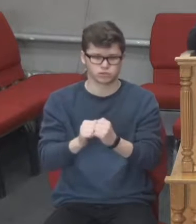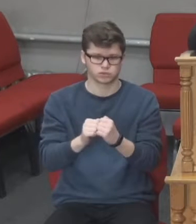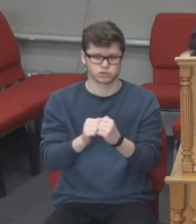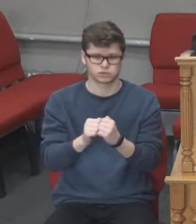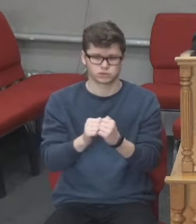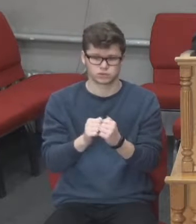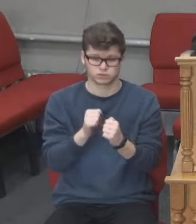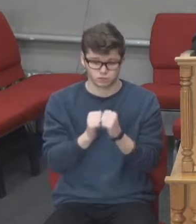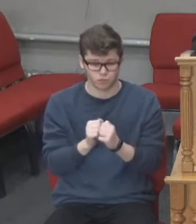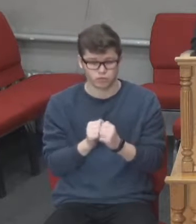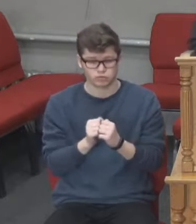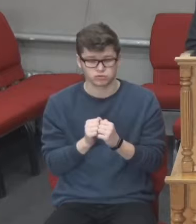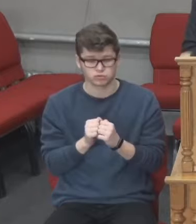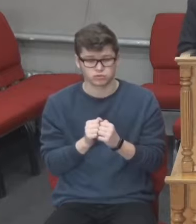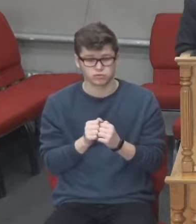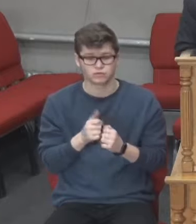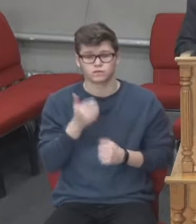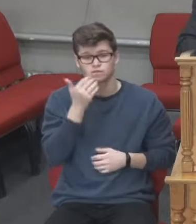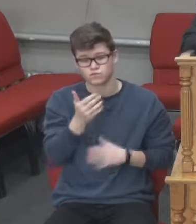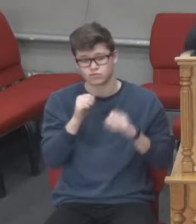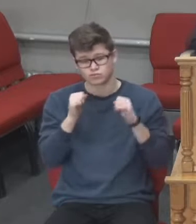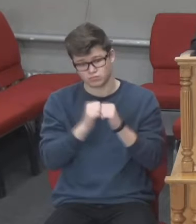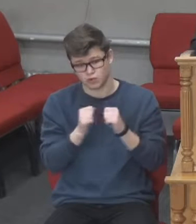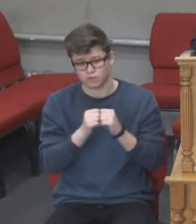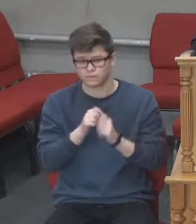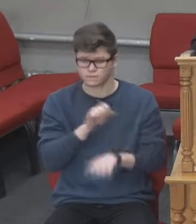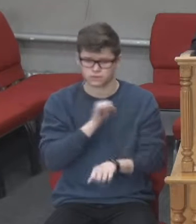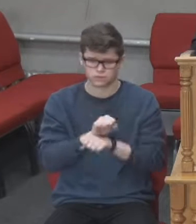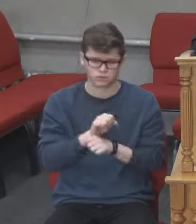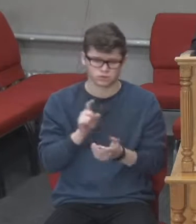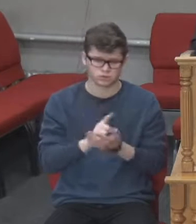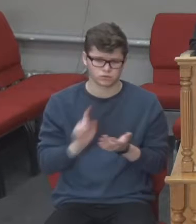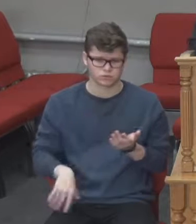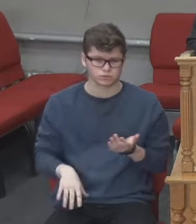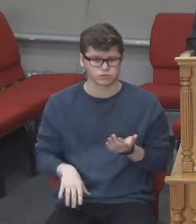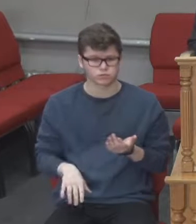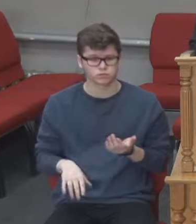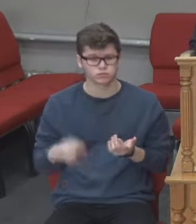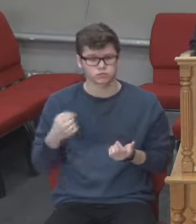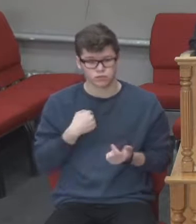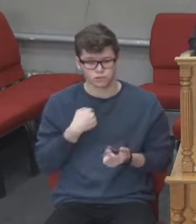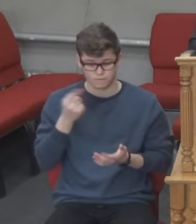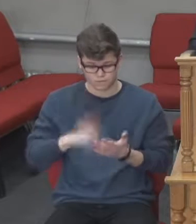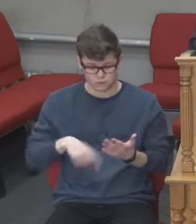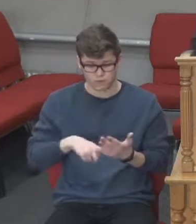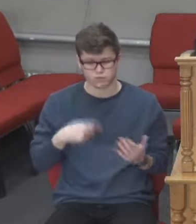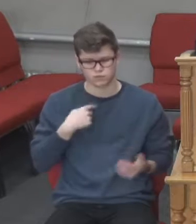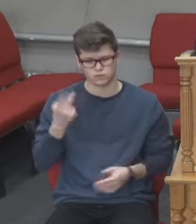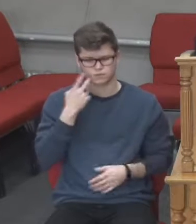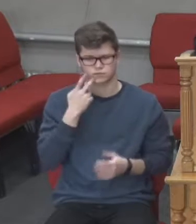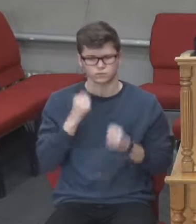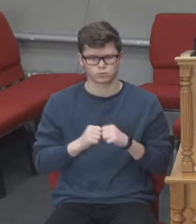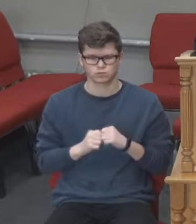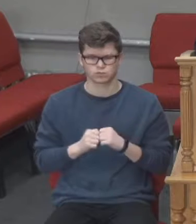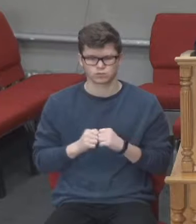брати і сестри, моліться, нехай молитви вони не припиняться, християни вони завжди моляться, ми молимося,